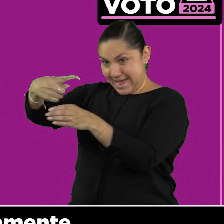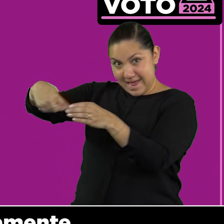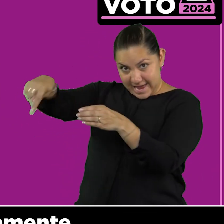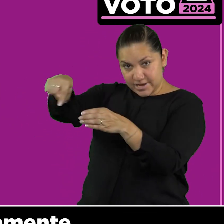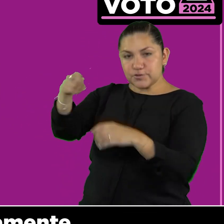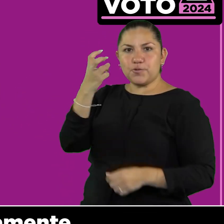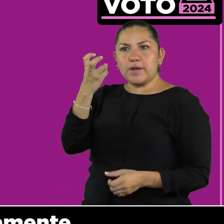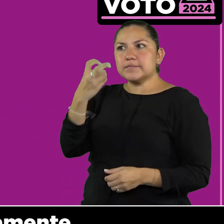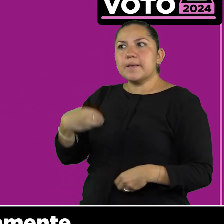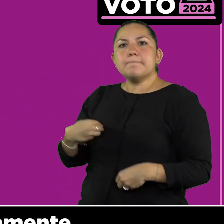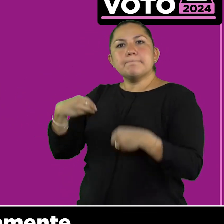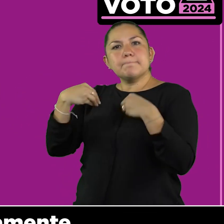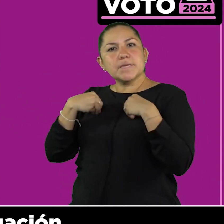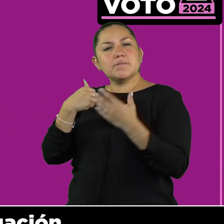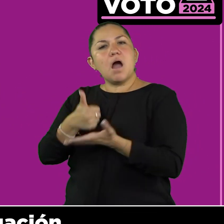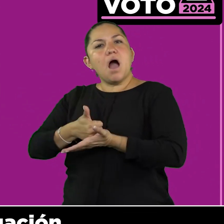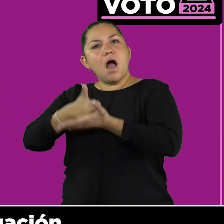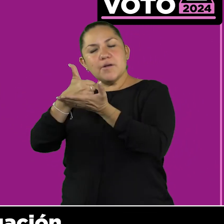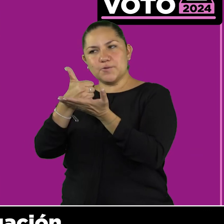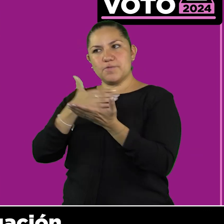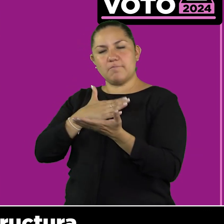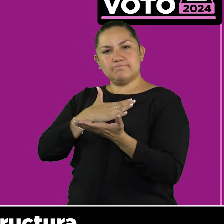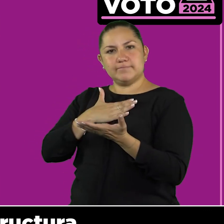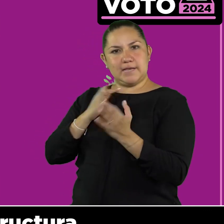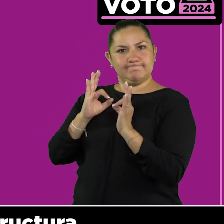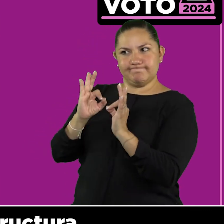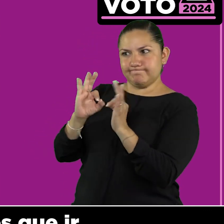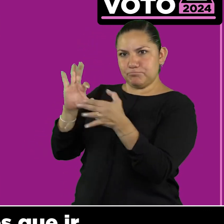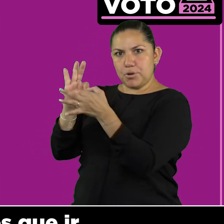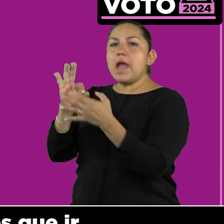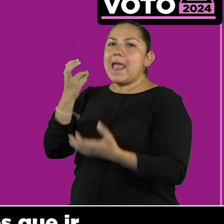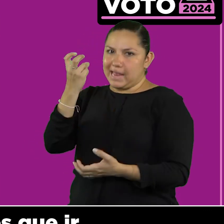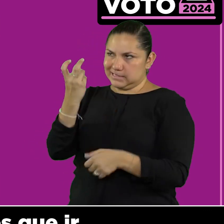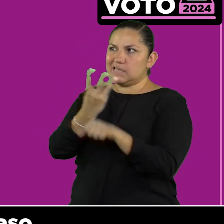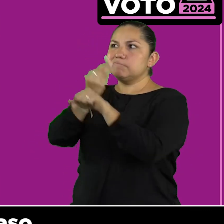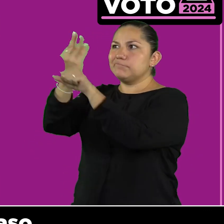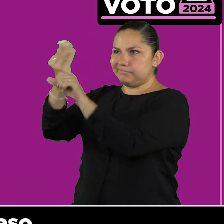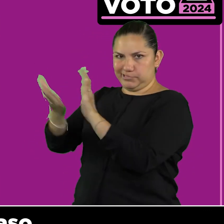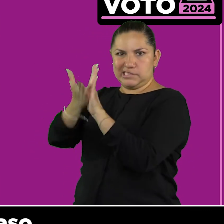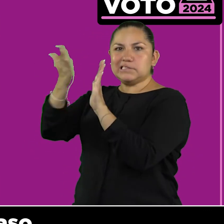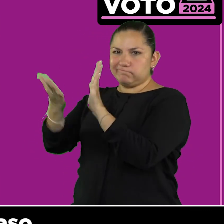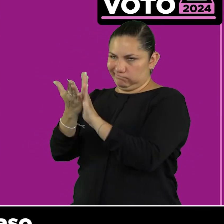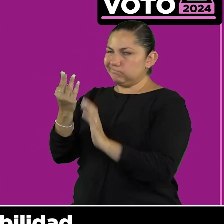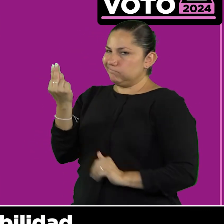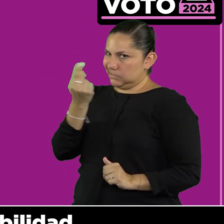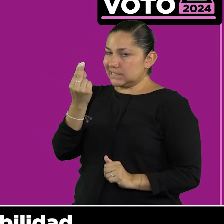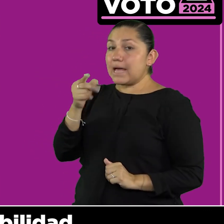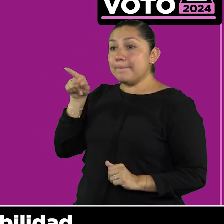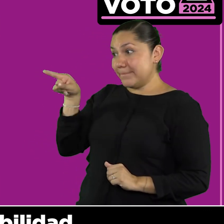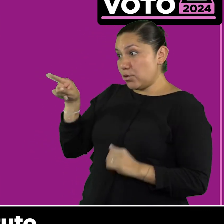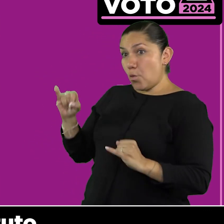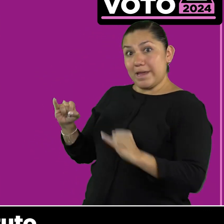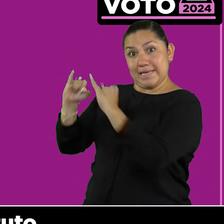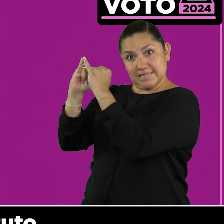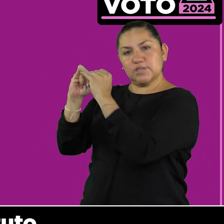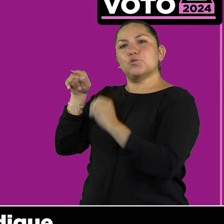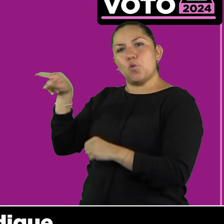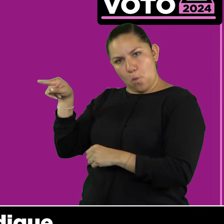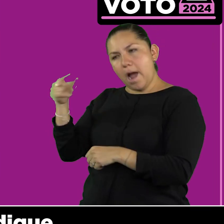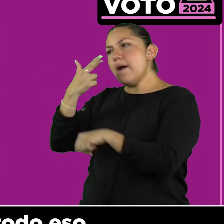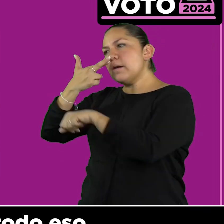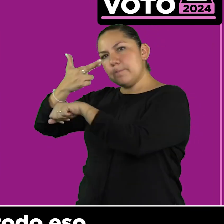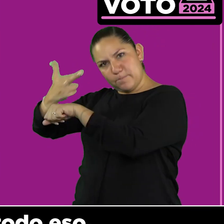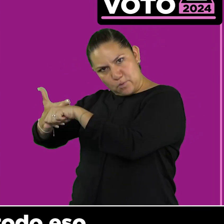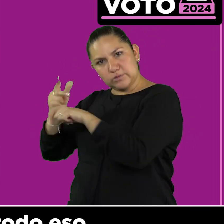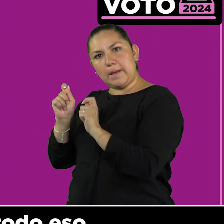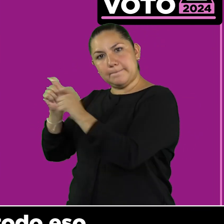es parte, bueno, justamente de la adecuación de la infraestructura, pero tenemos que ir paso a paso. La responsabilidad del instituto que